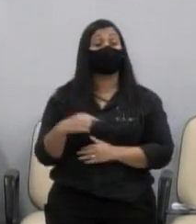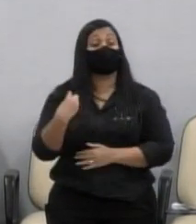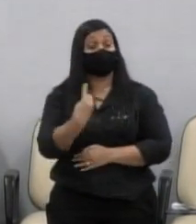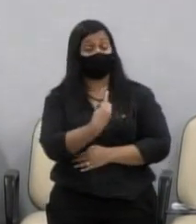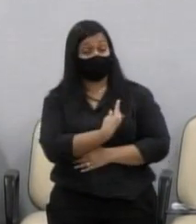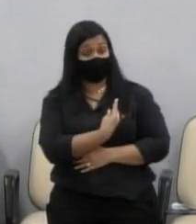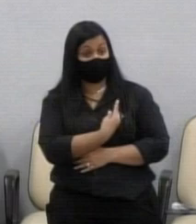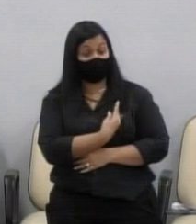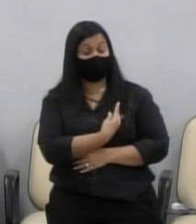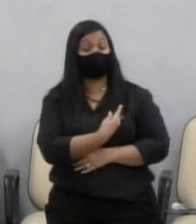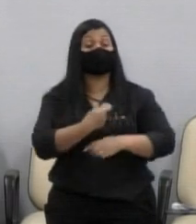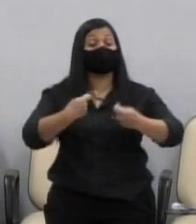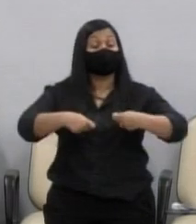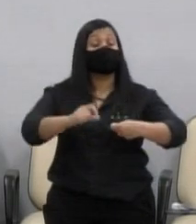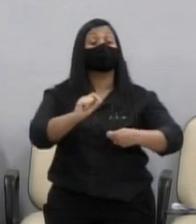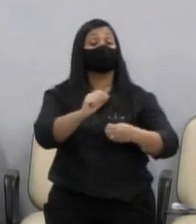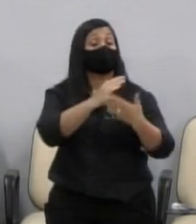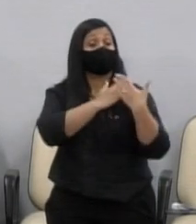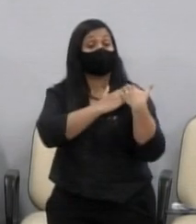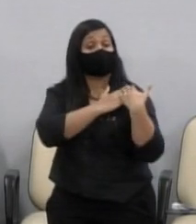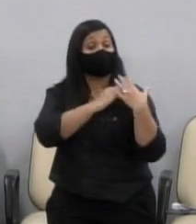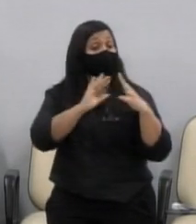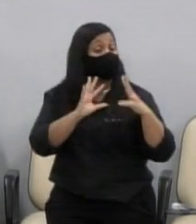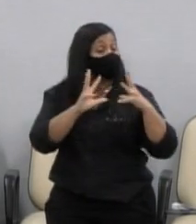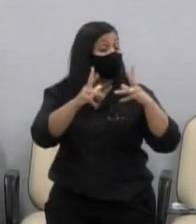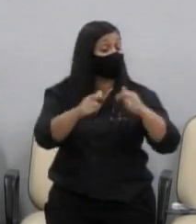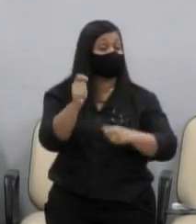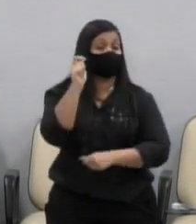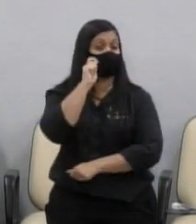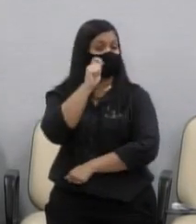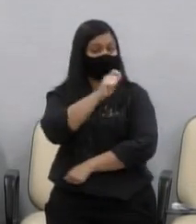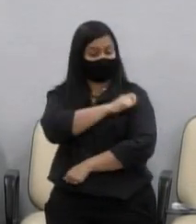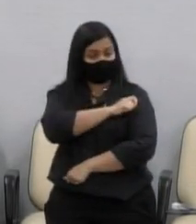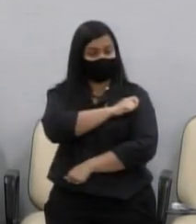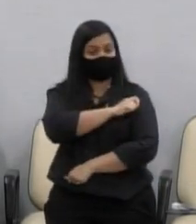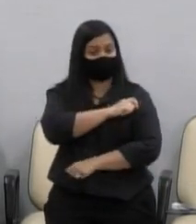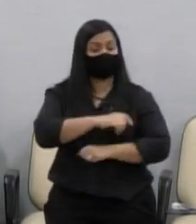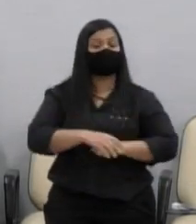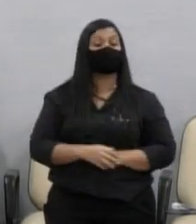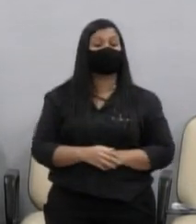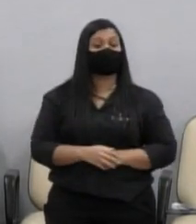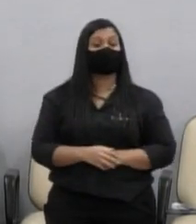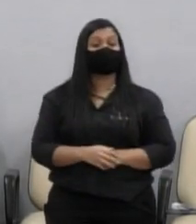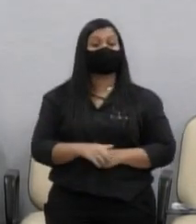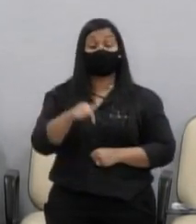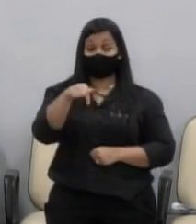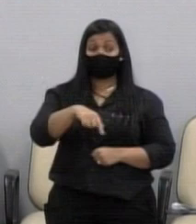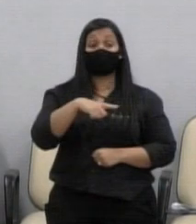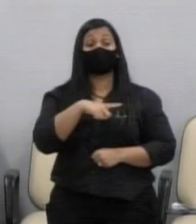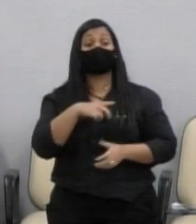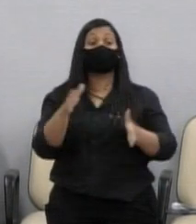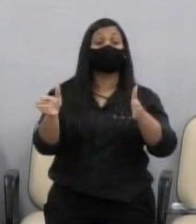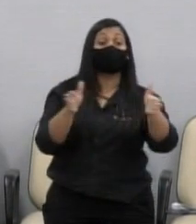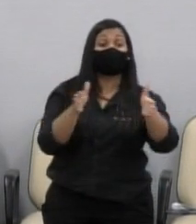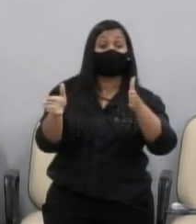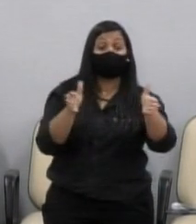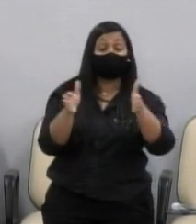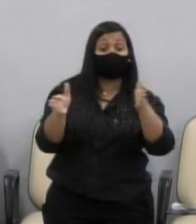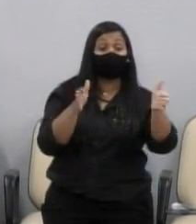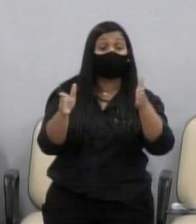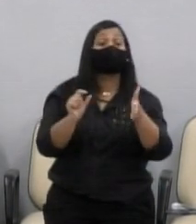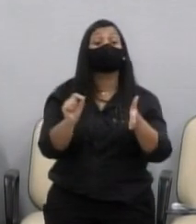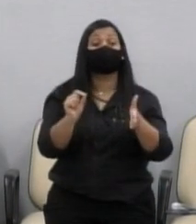nós temos o compromisso com toda São José do Rio Preto, com os munícipes. Temos aqui acessibilidade para os deficientes